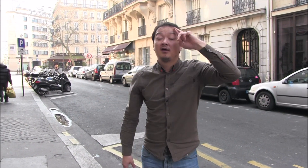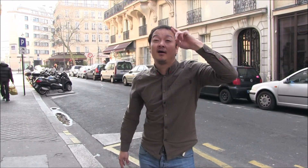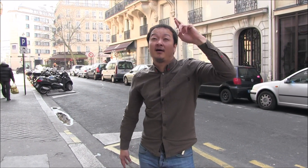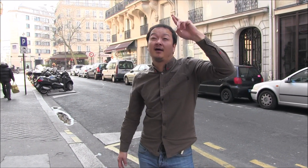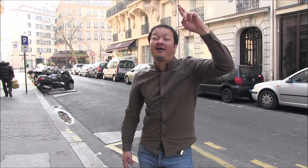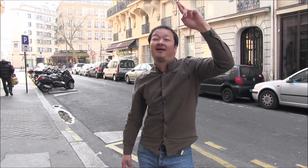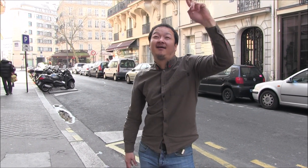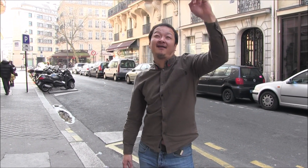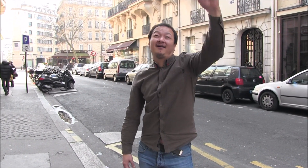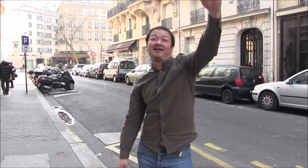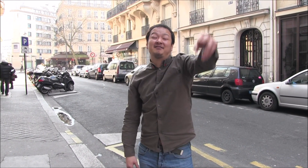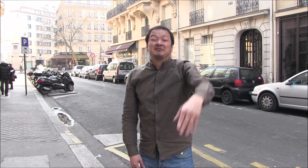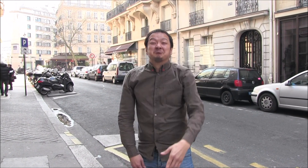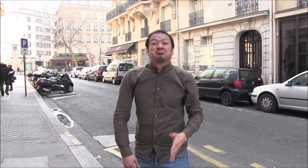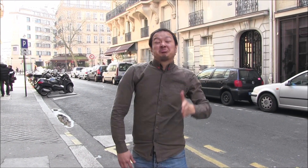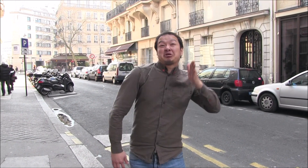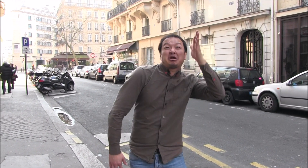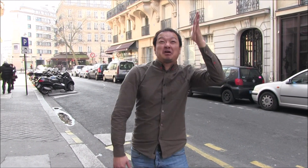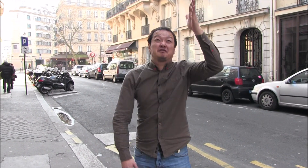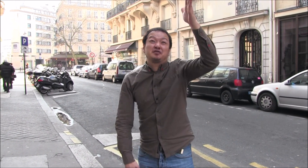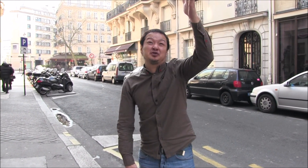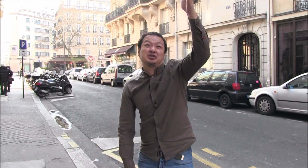tu sais le n de prix